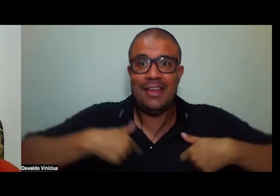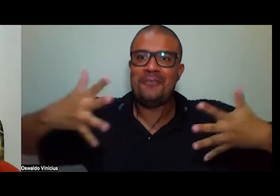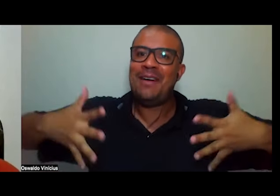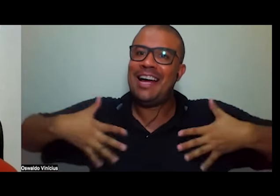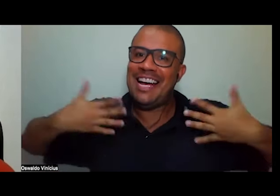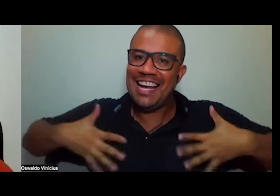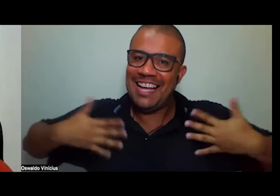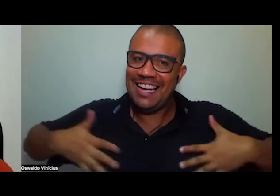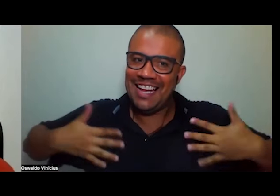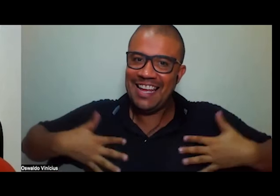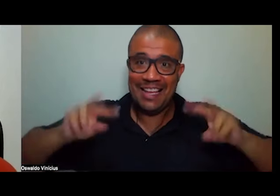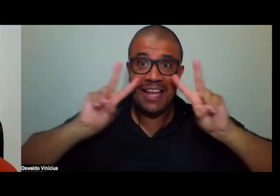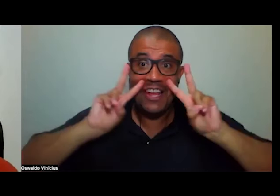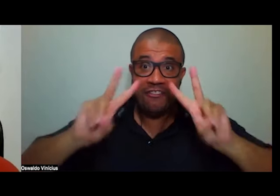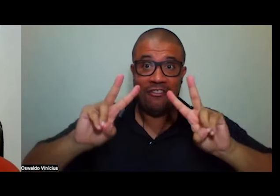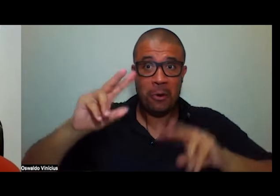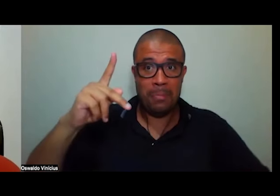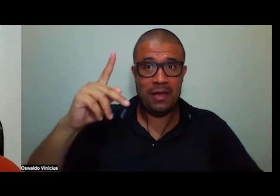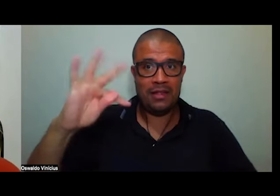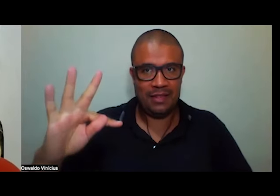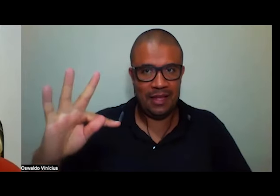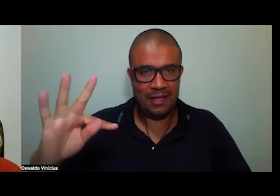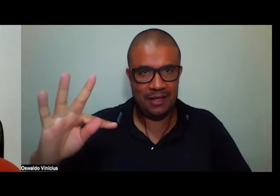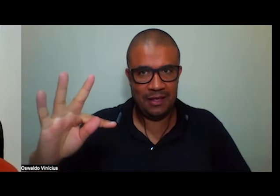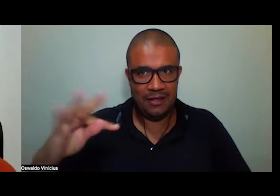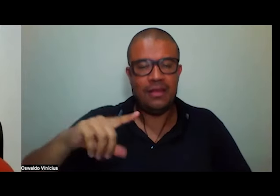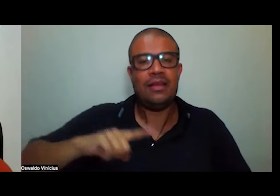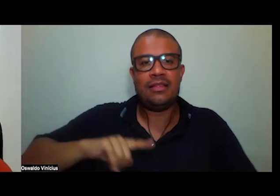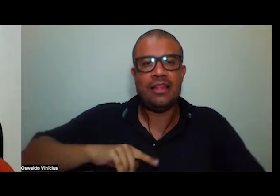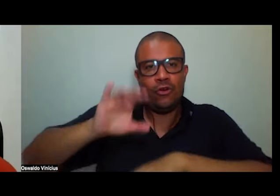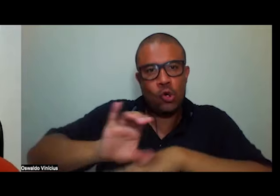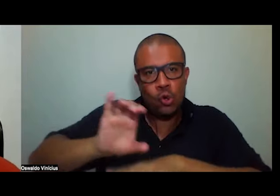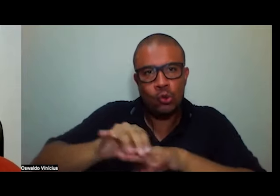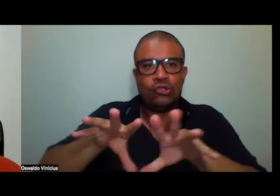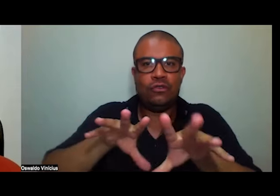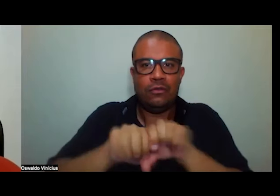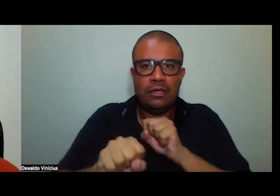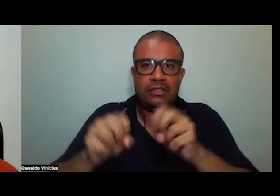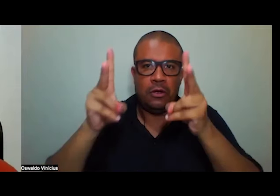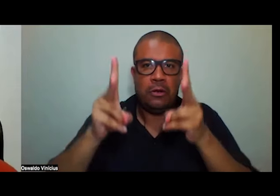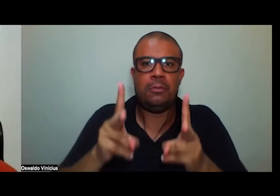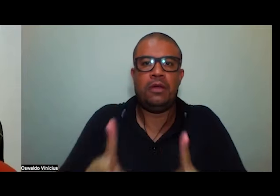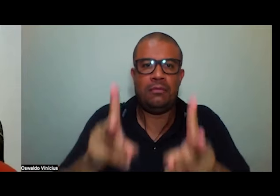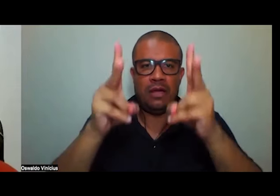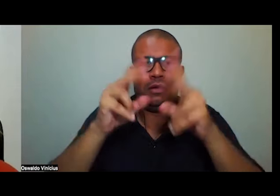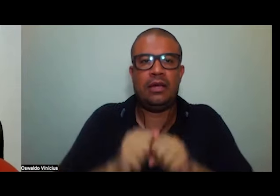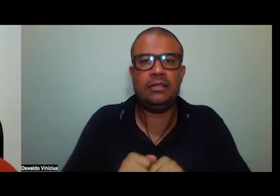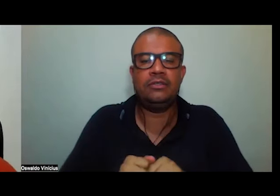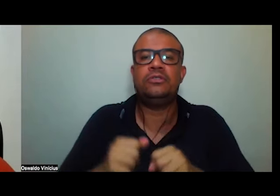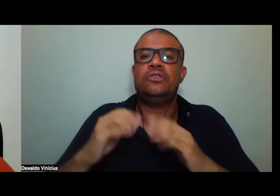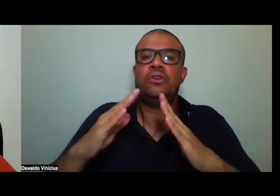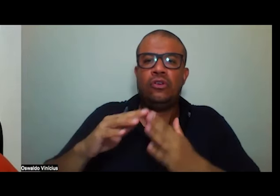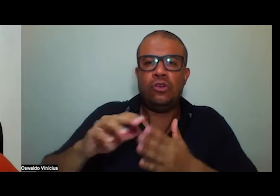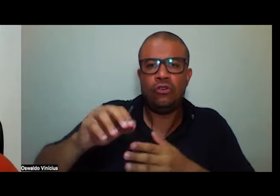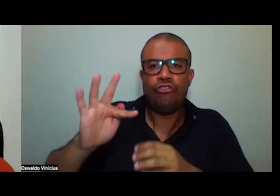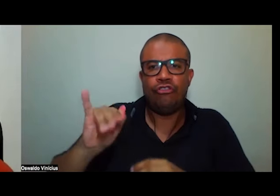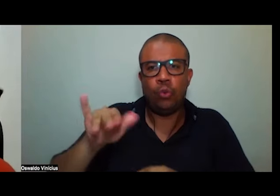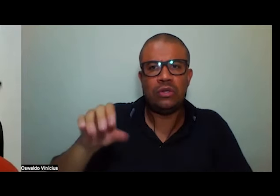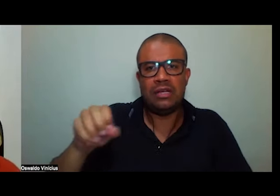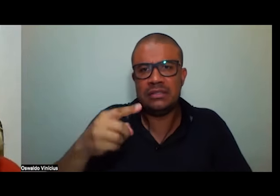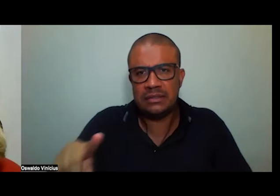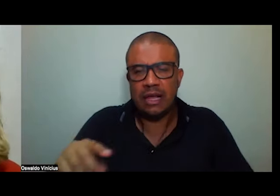imensa ver o PT ter seus cursos sua formação permanente sua fundação para o seu Abramo seu Instituto